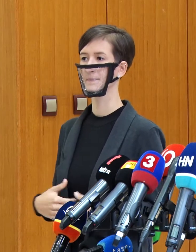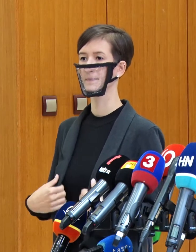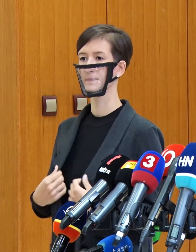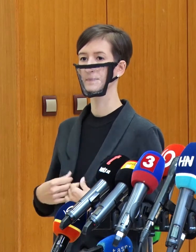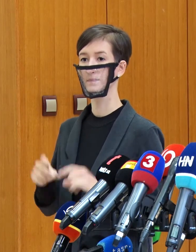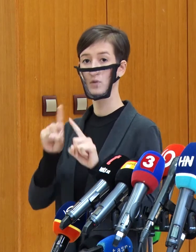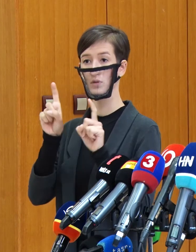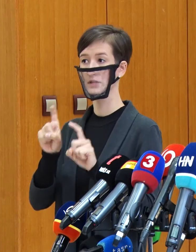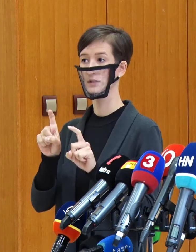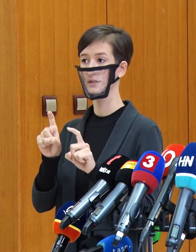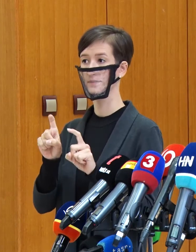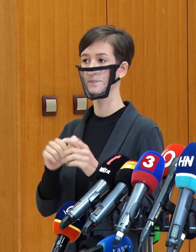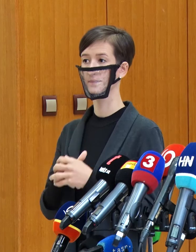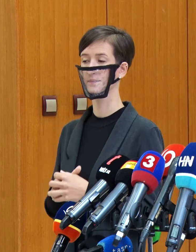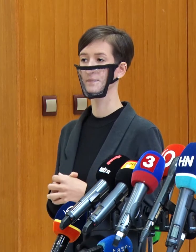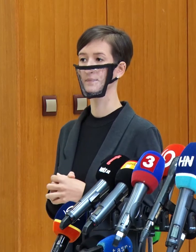Nemáme otázky. ...